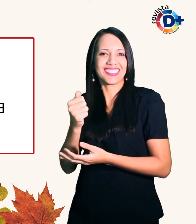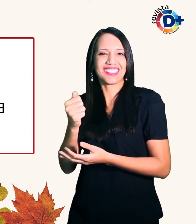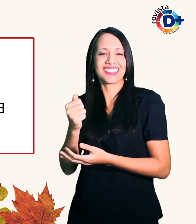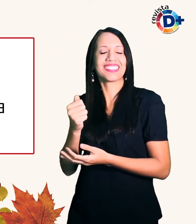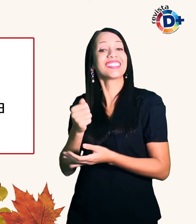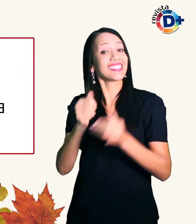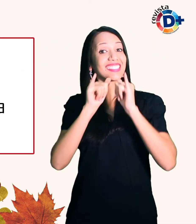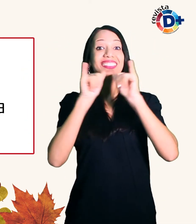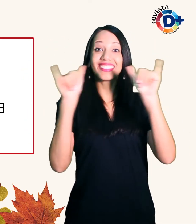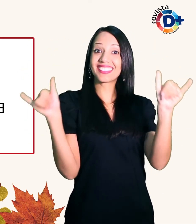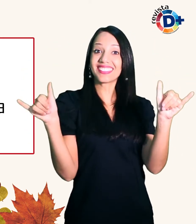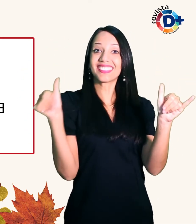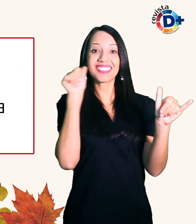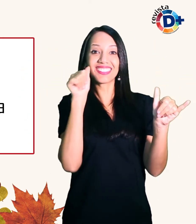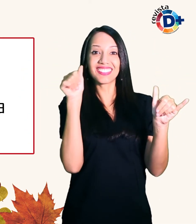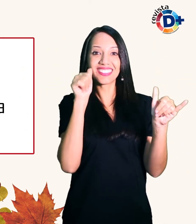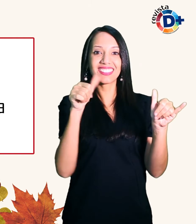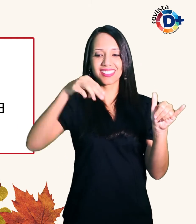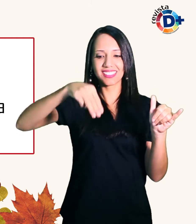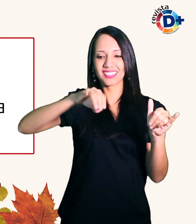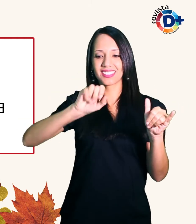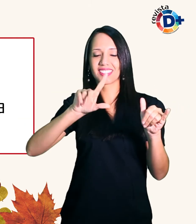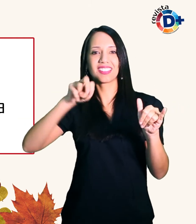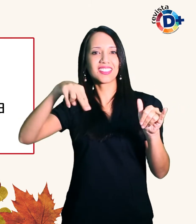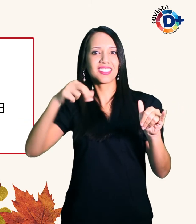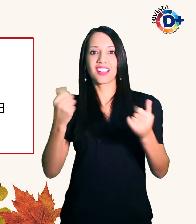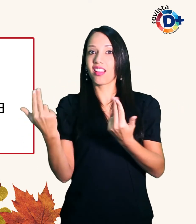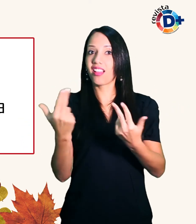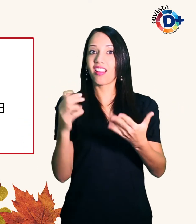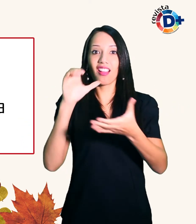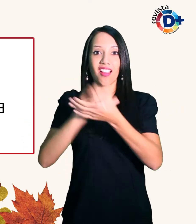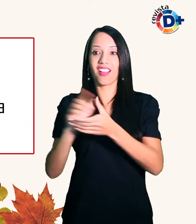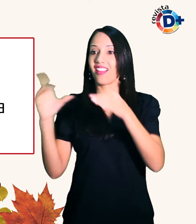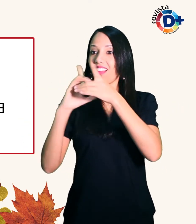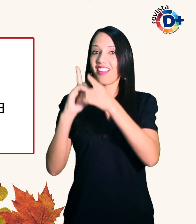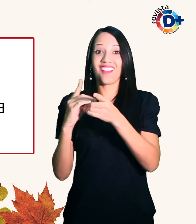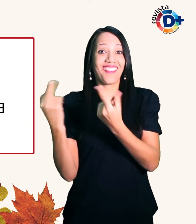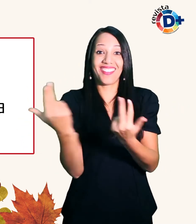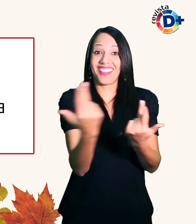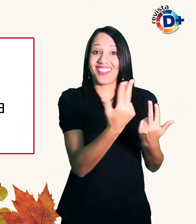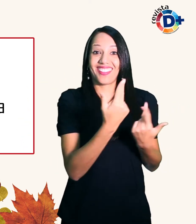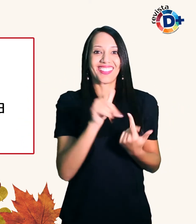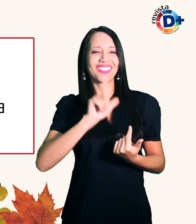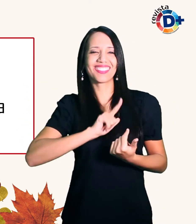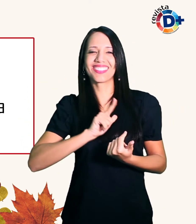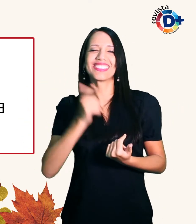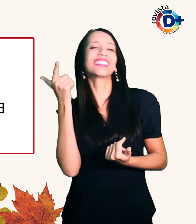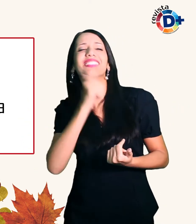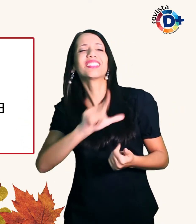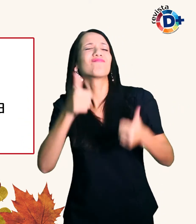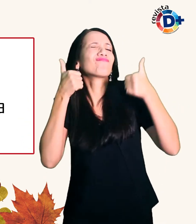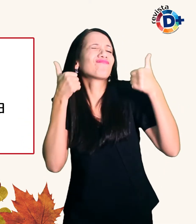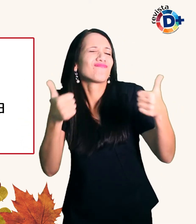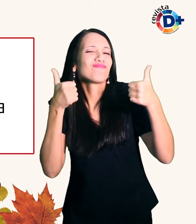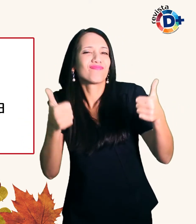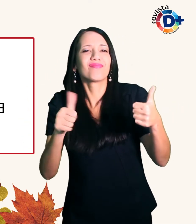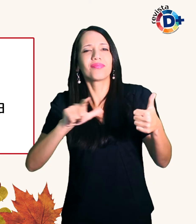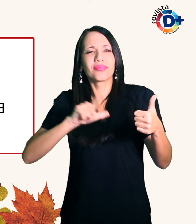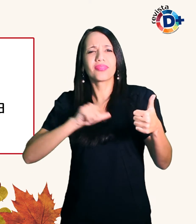recado Nós somos um casal como todos os outros Temos todas as chances de dar certo e todas as chances